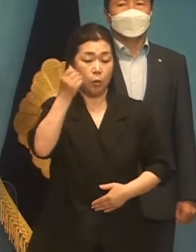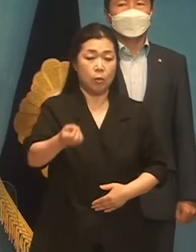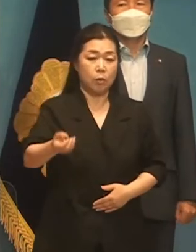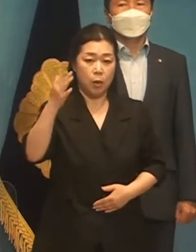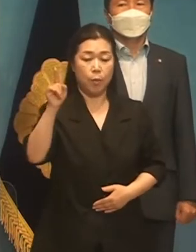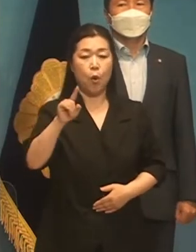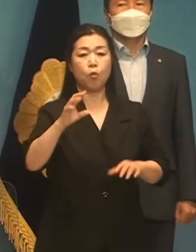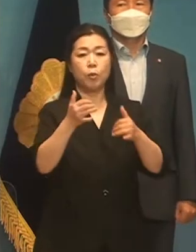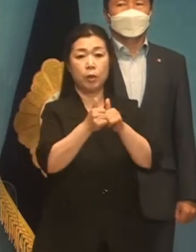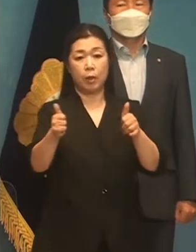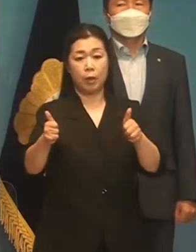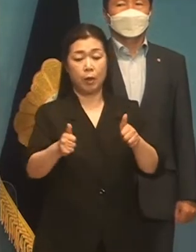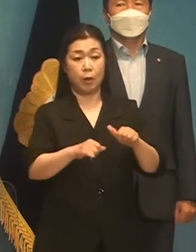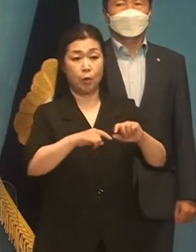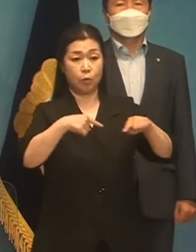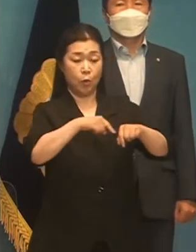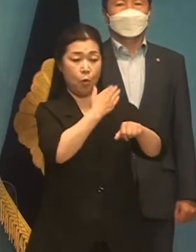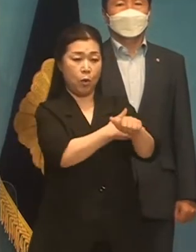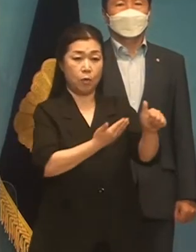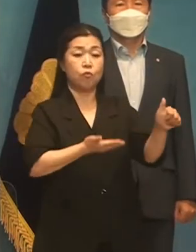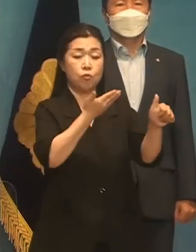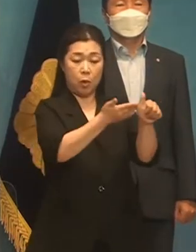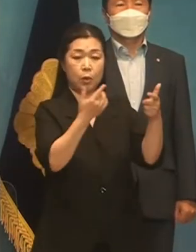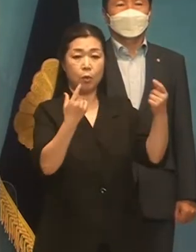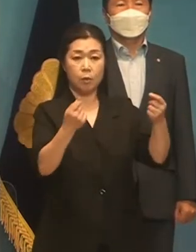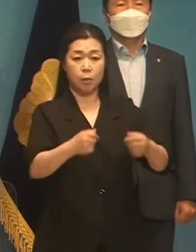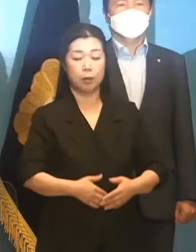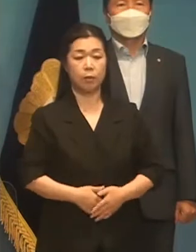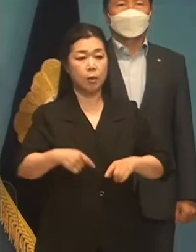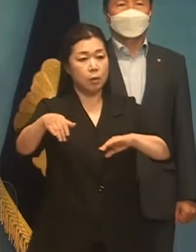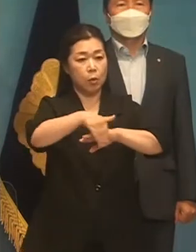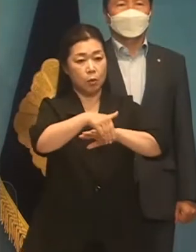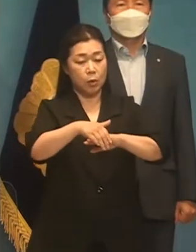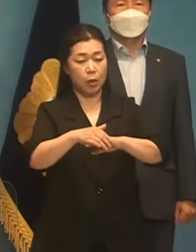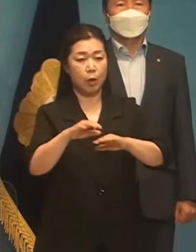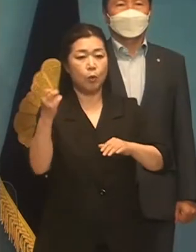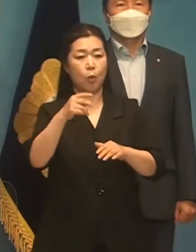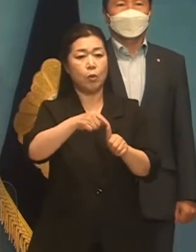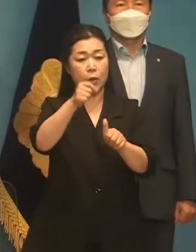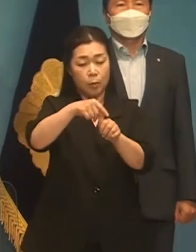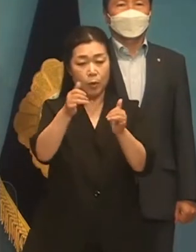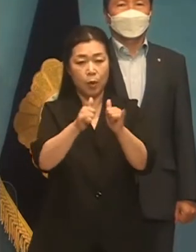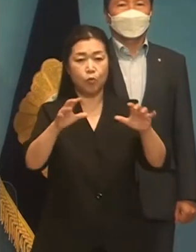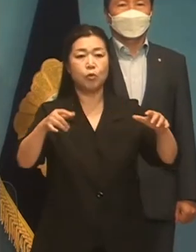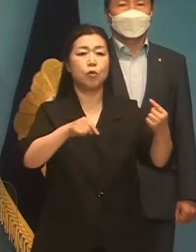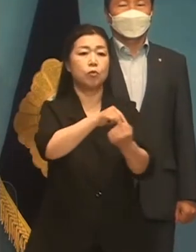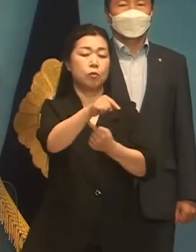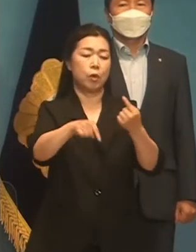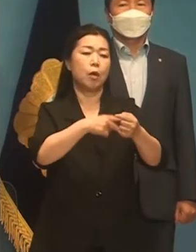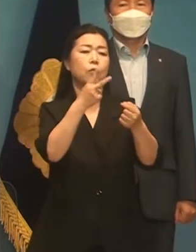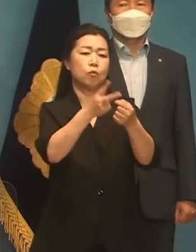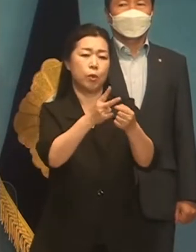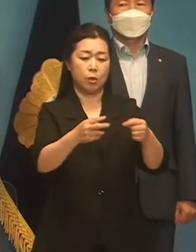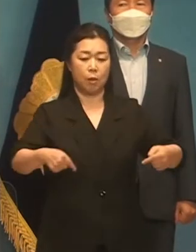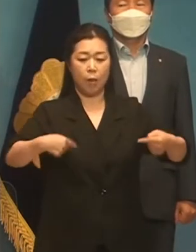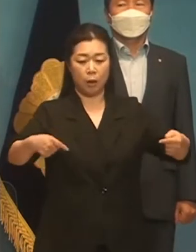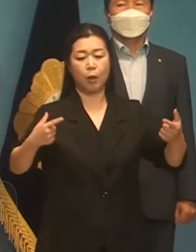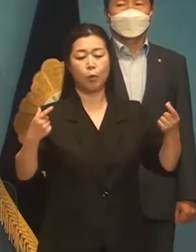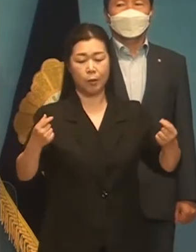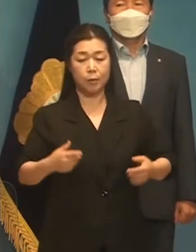민주당의 국정권안을 부여하는 것입니다. 정책과 인사는 국정운영의 두 수례가피입니다.